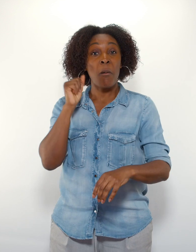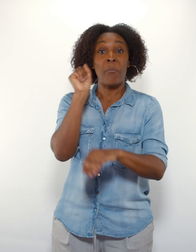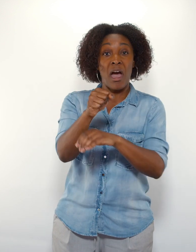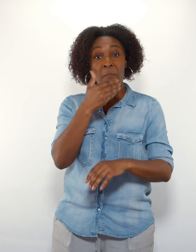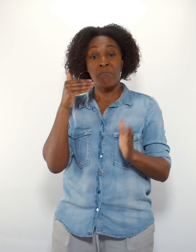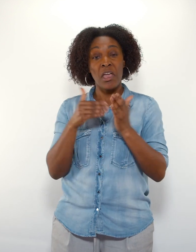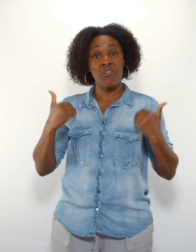toi.